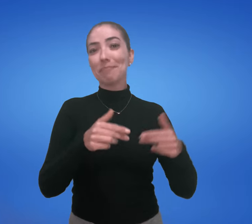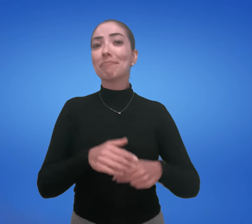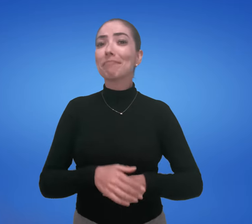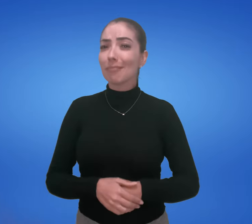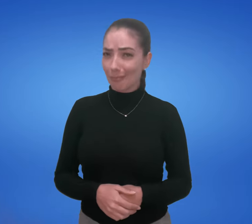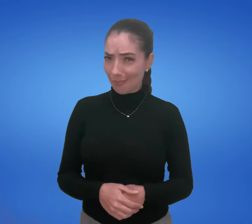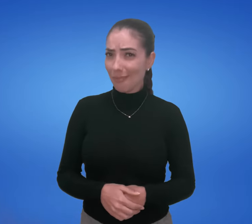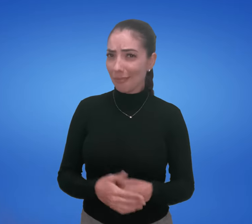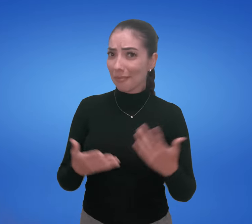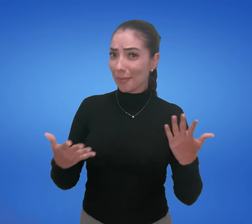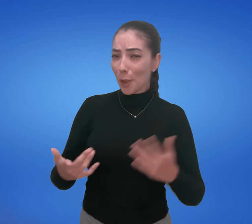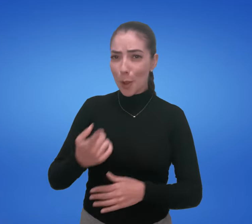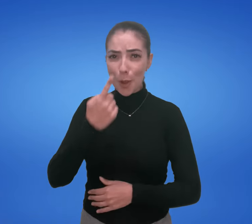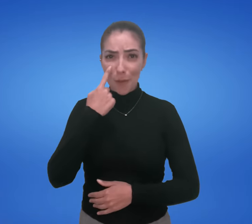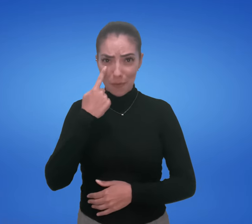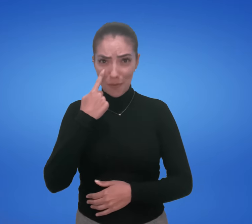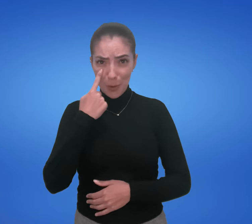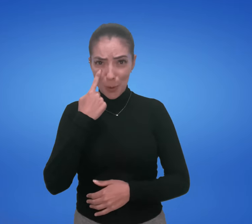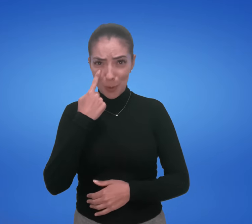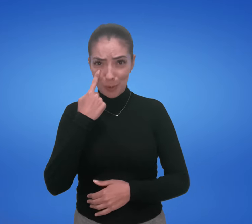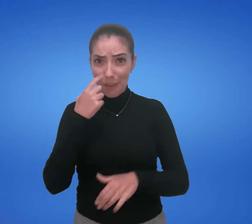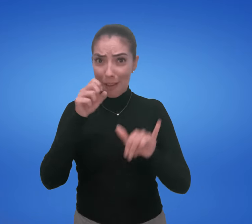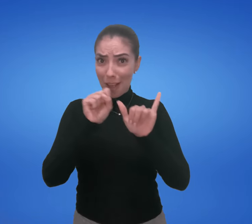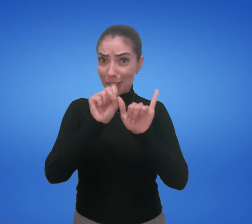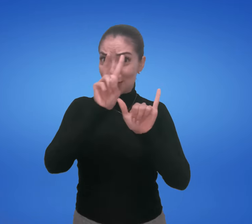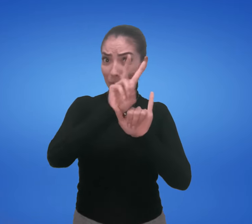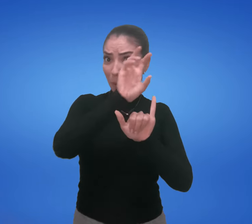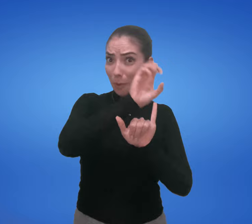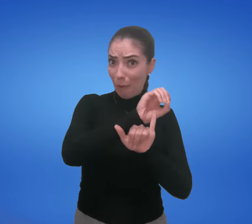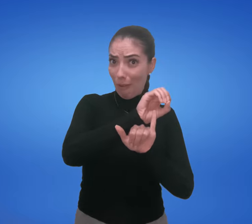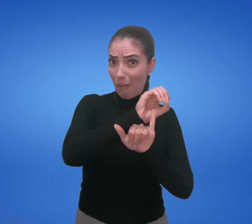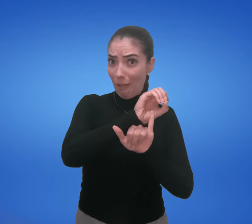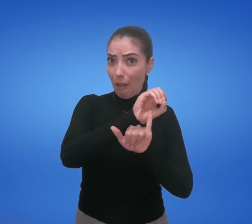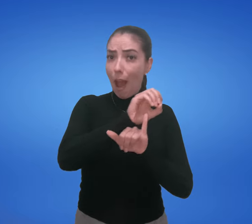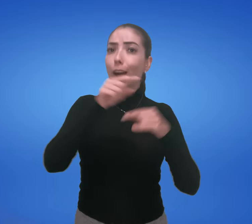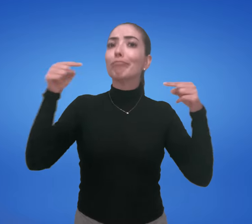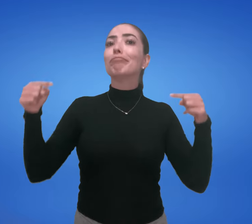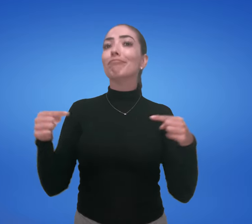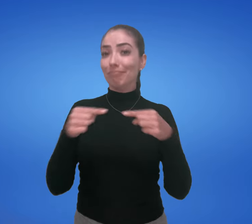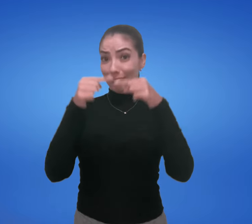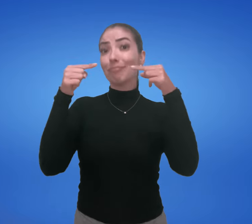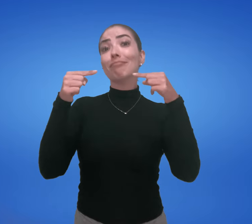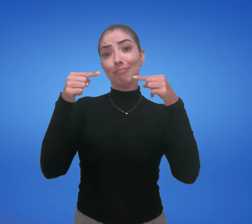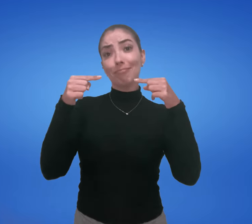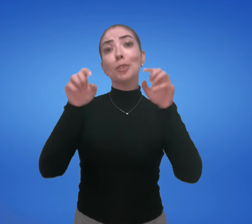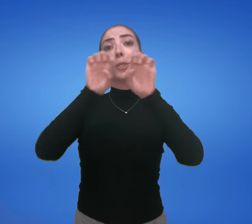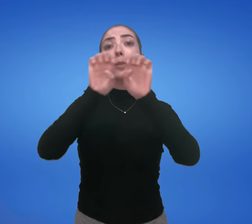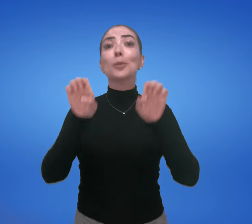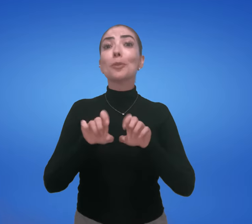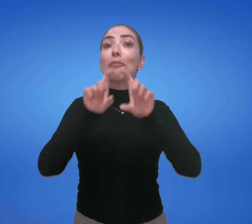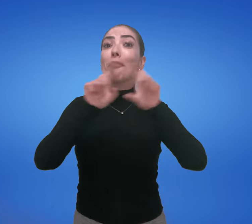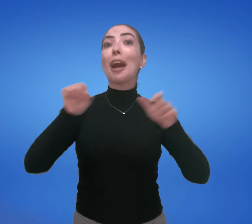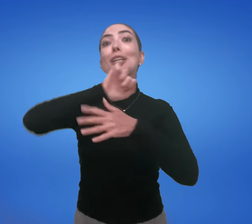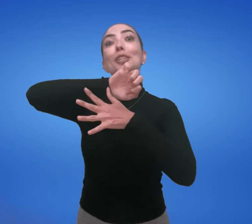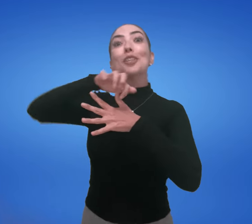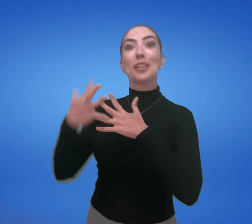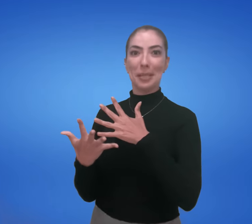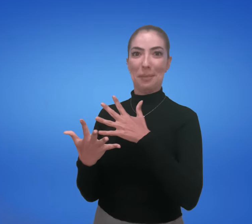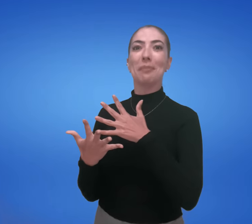Vocês perceberam? A estrutura em SVO combina com a estrutura de uma frase em Libras.